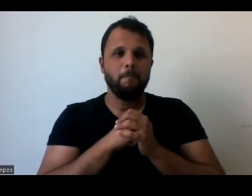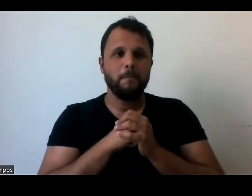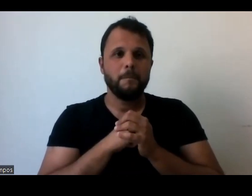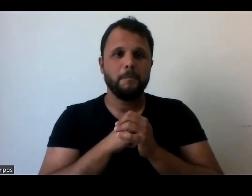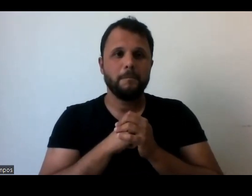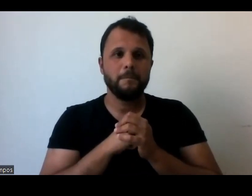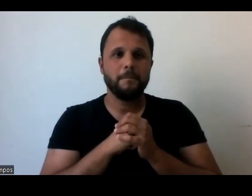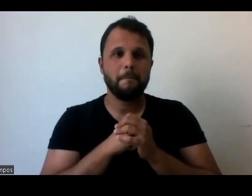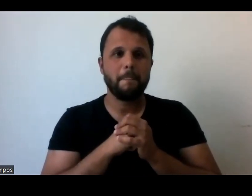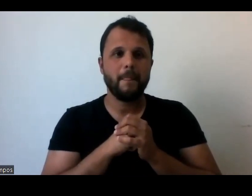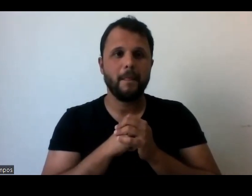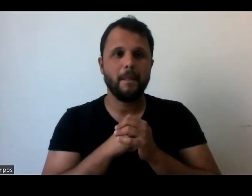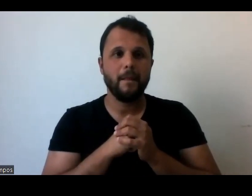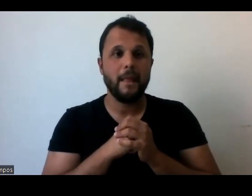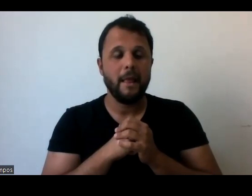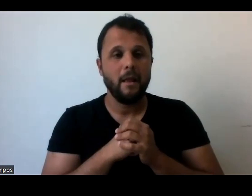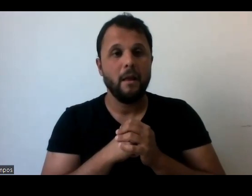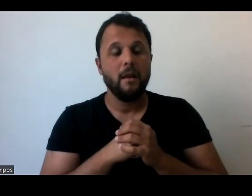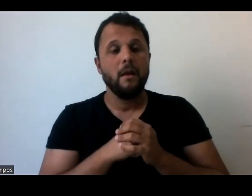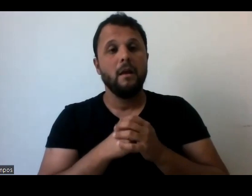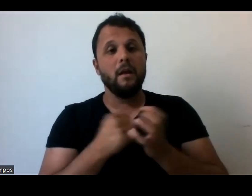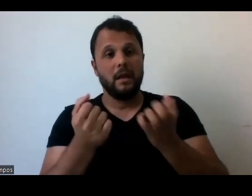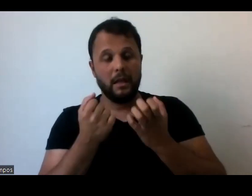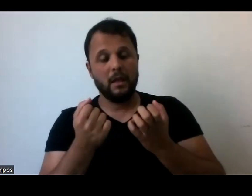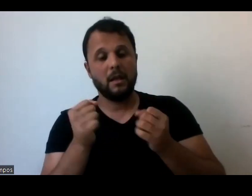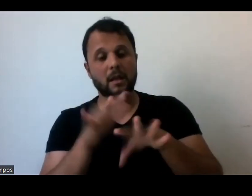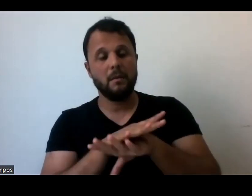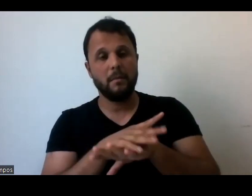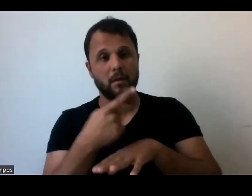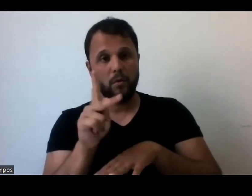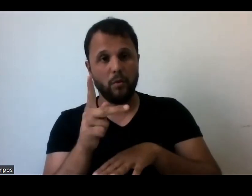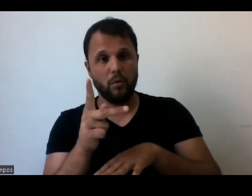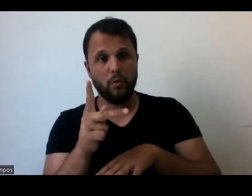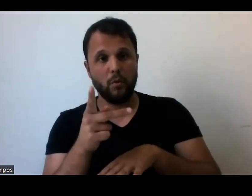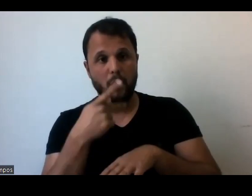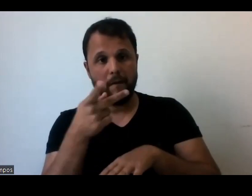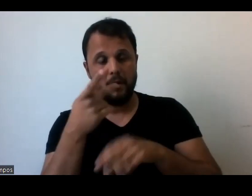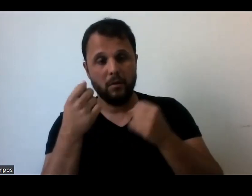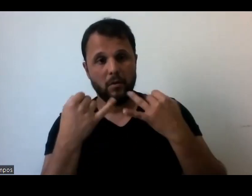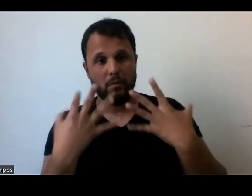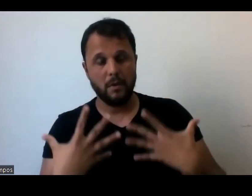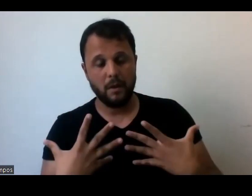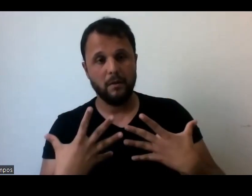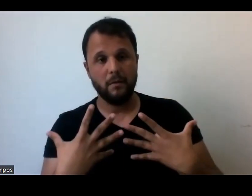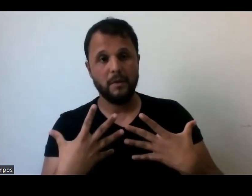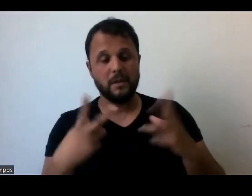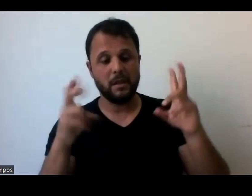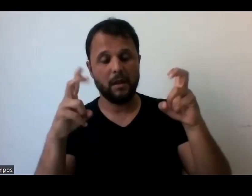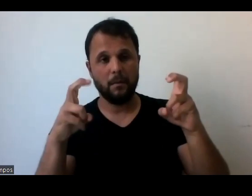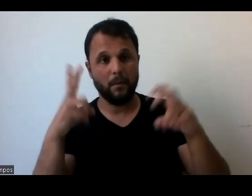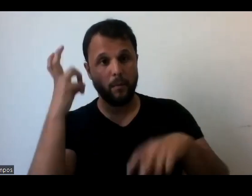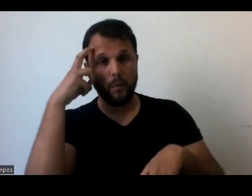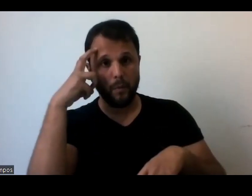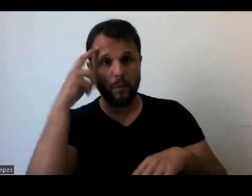Queria só terminar o que você estava dizendo, Viviane, sobre essa questão cultural e Maria também, que